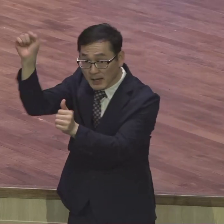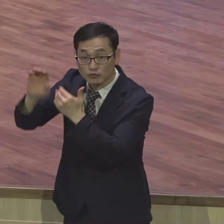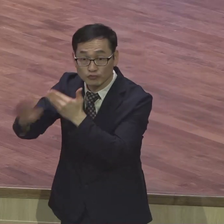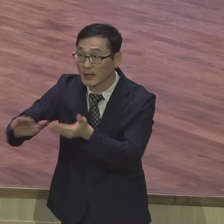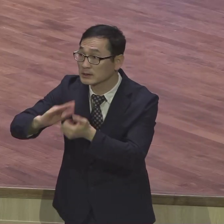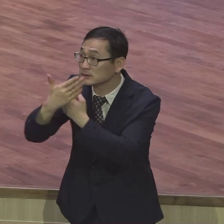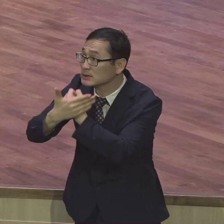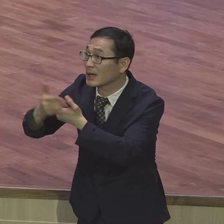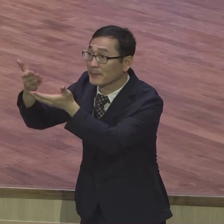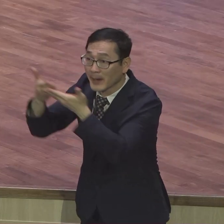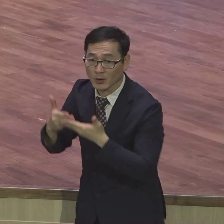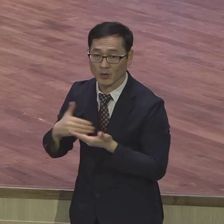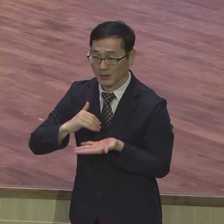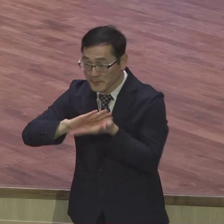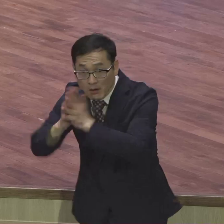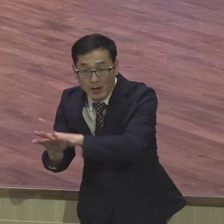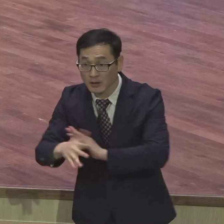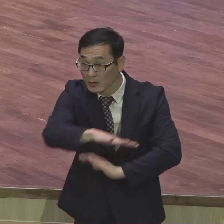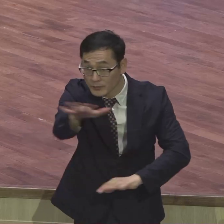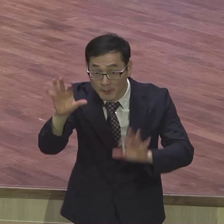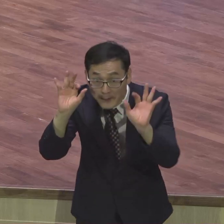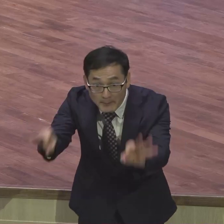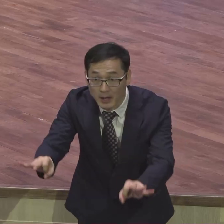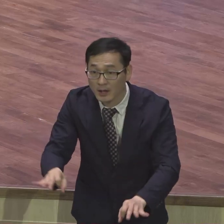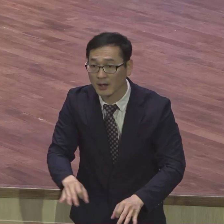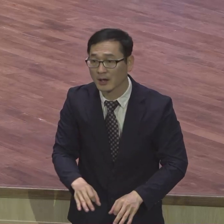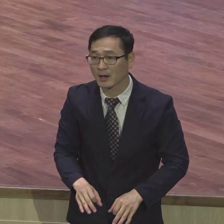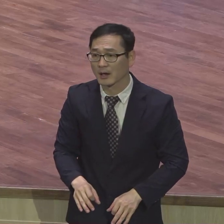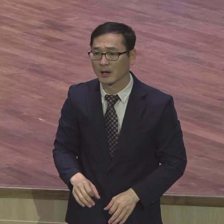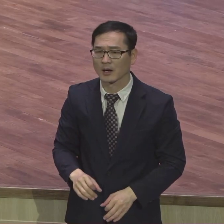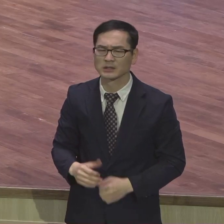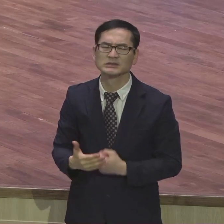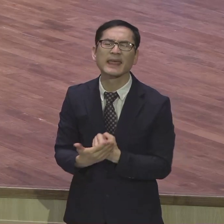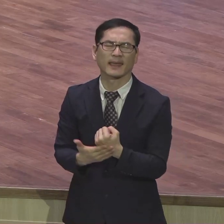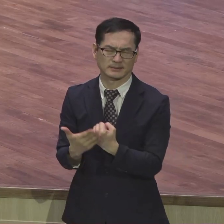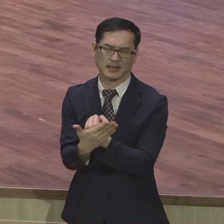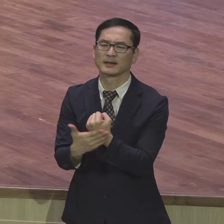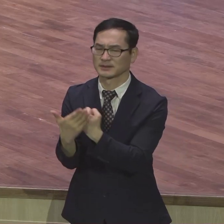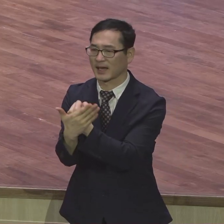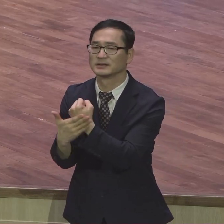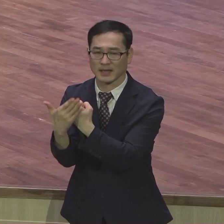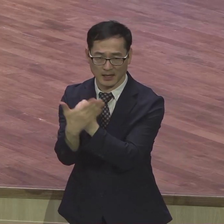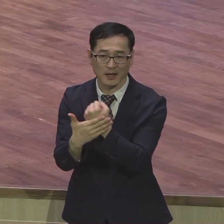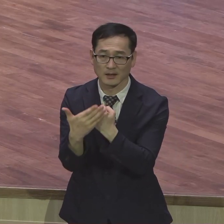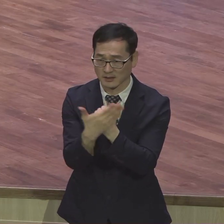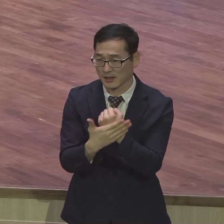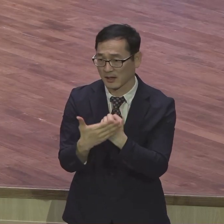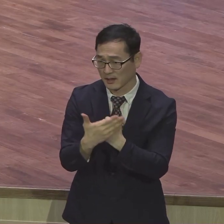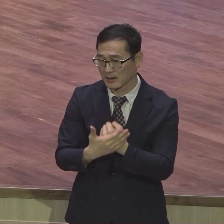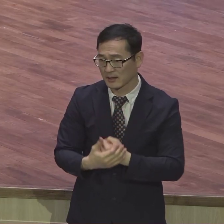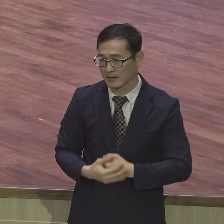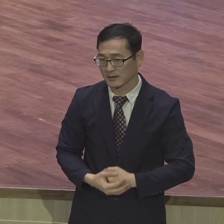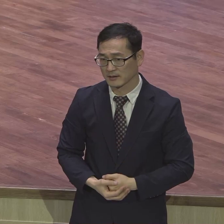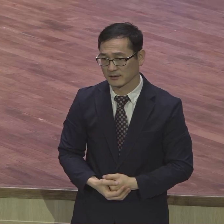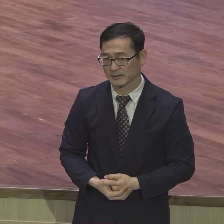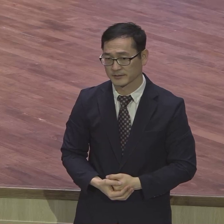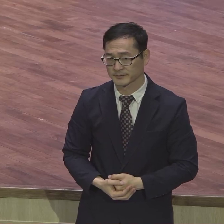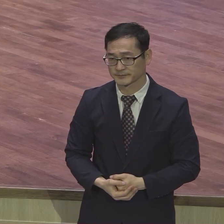바울이 그렇게 참으로 이 모든 것은 은혜라고 하나님의 은혜라고 감격하고 있습니다 그렇기 때문에 복음